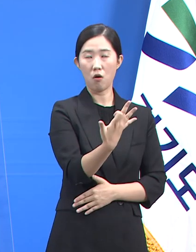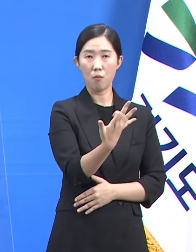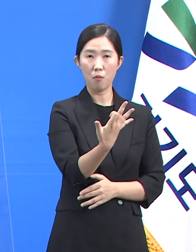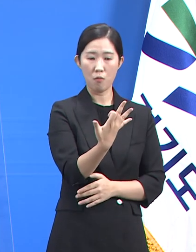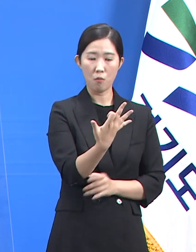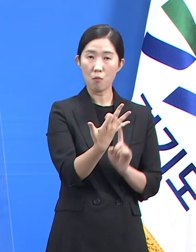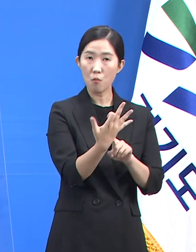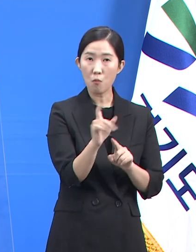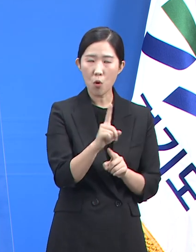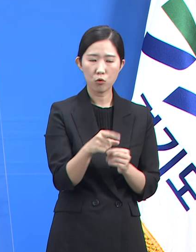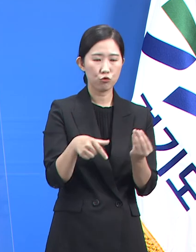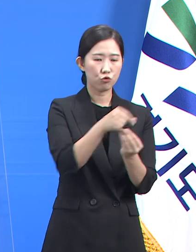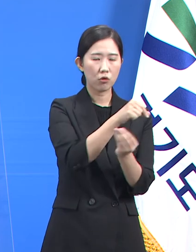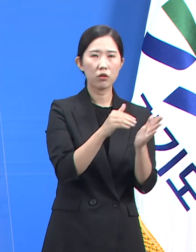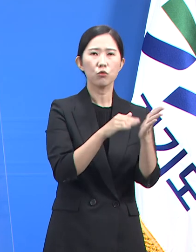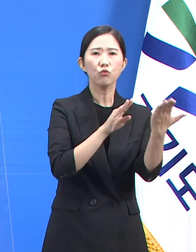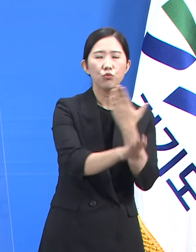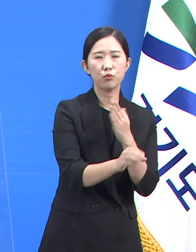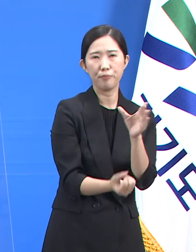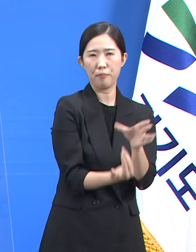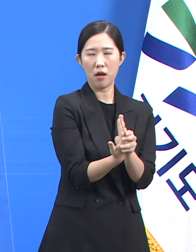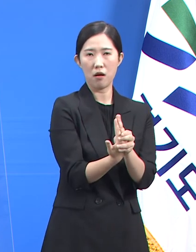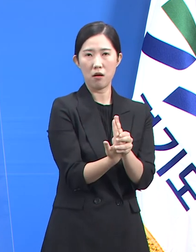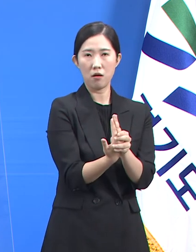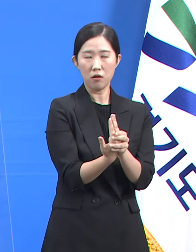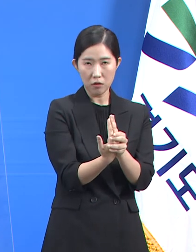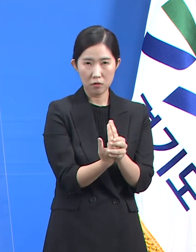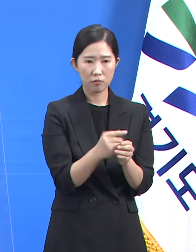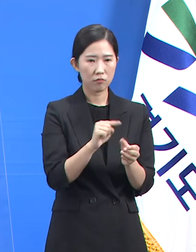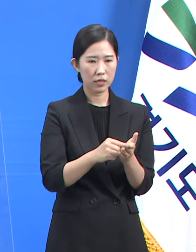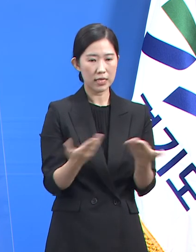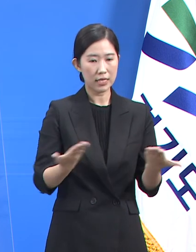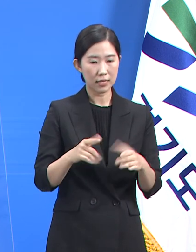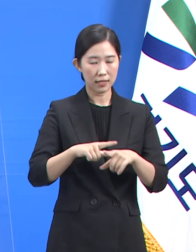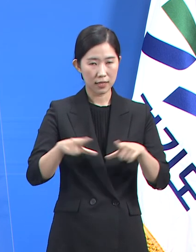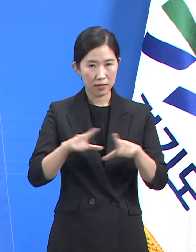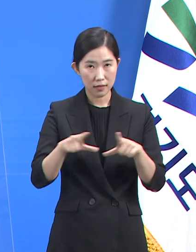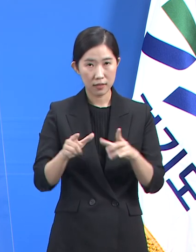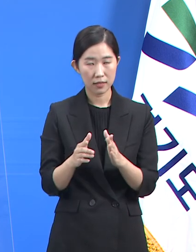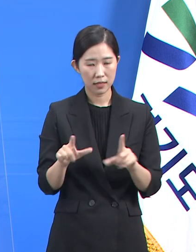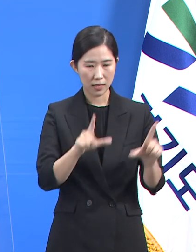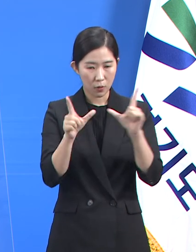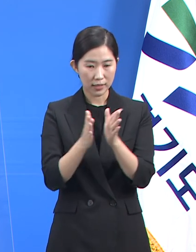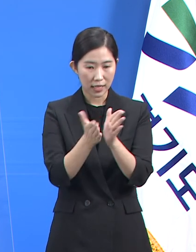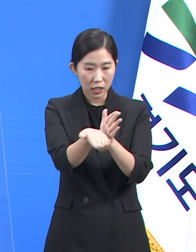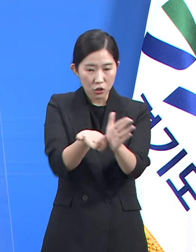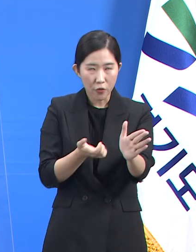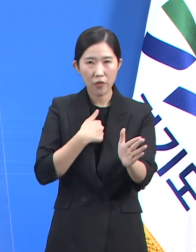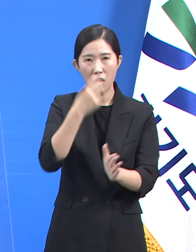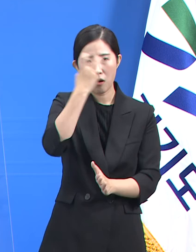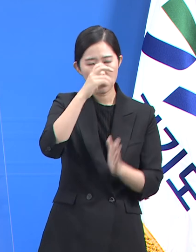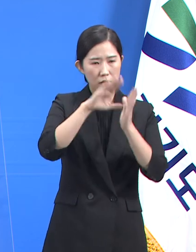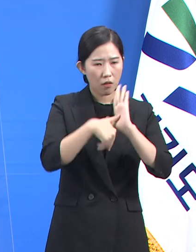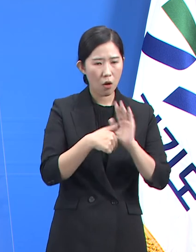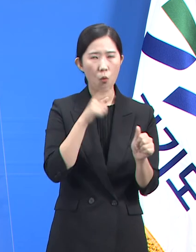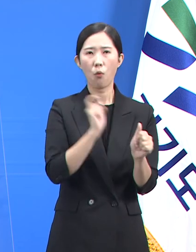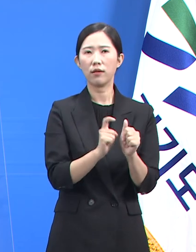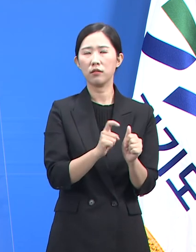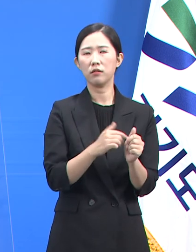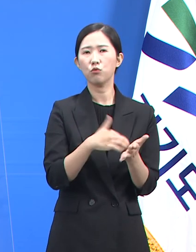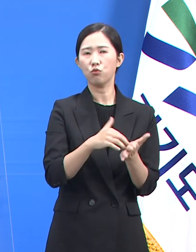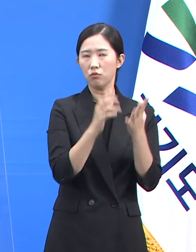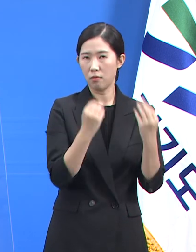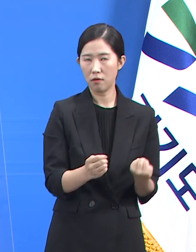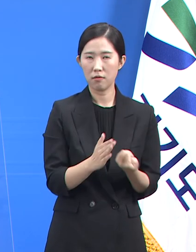연휴 이후 발생하였습니다. 추석 연휴에서 복귀하여 각 기관에서 실시한 선제검사에서 확진된 사례가 많아